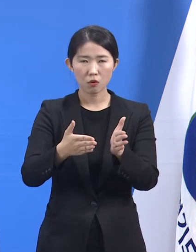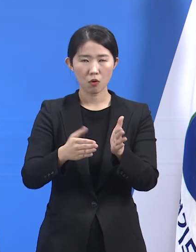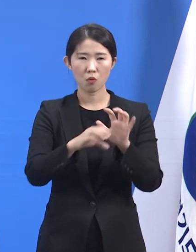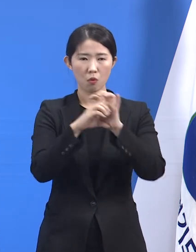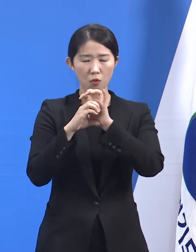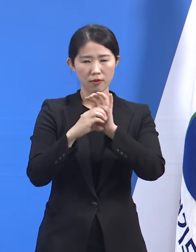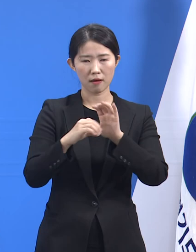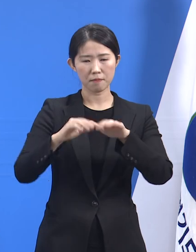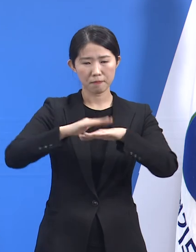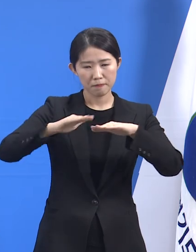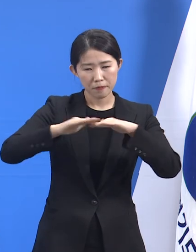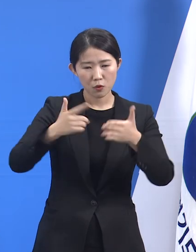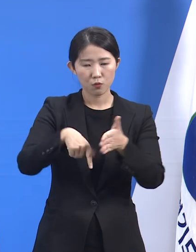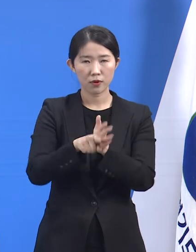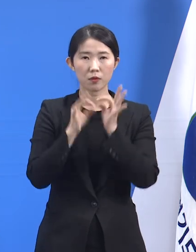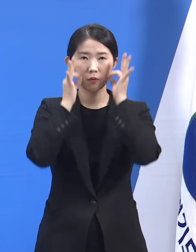다하겠습니다. 감사합니다. 감사합니다.